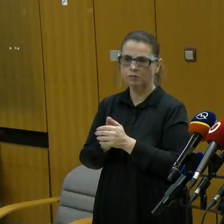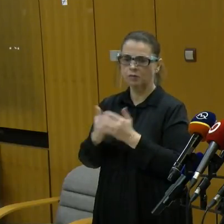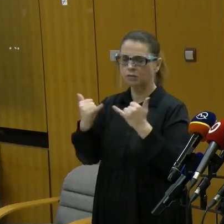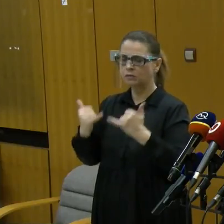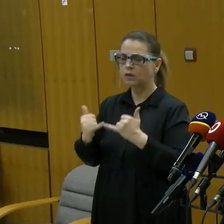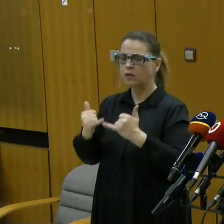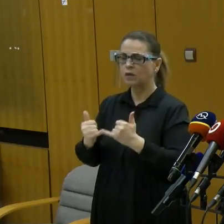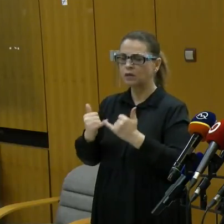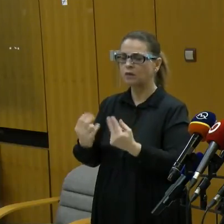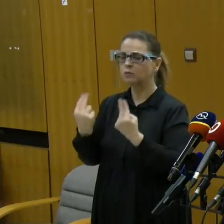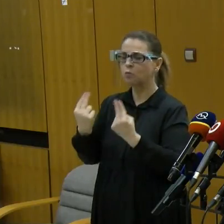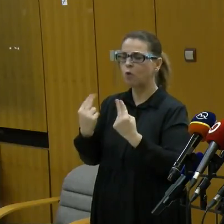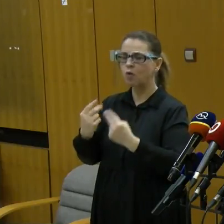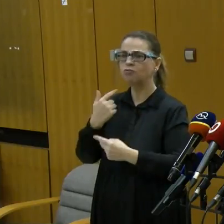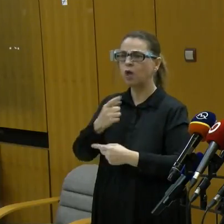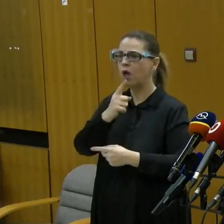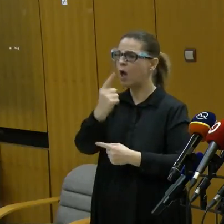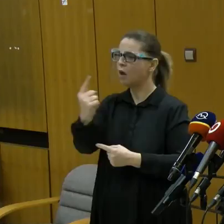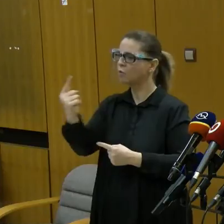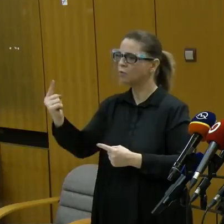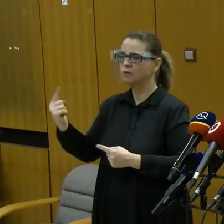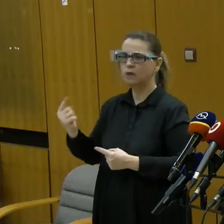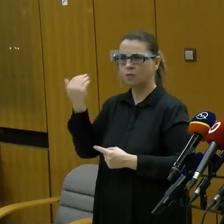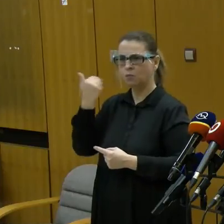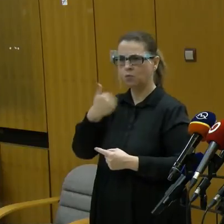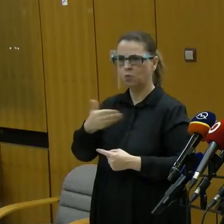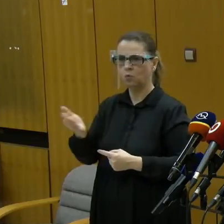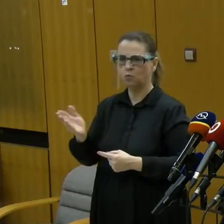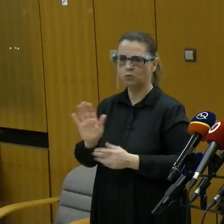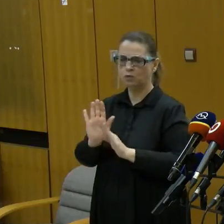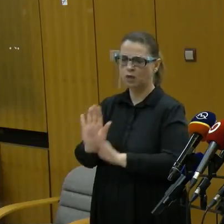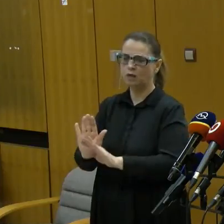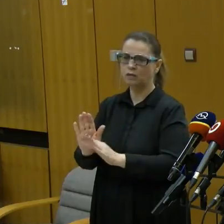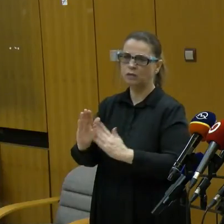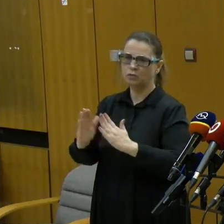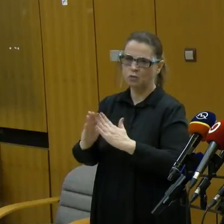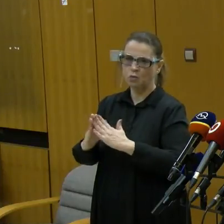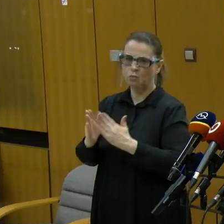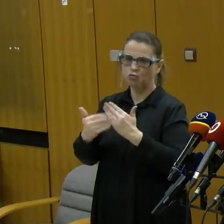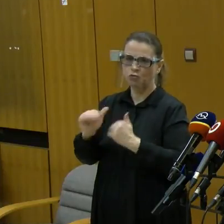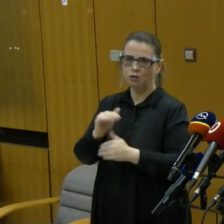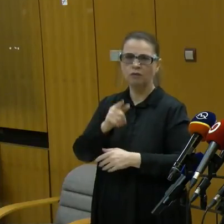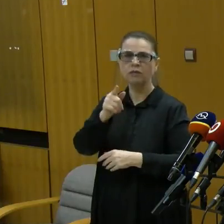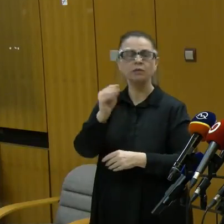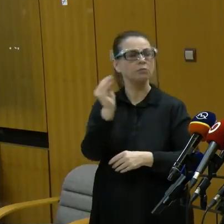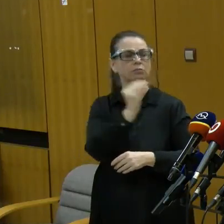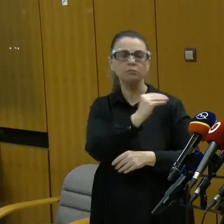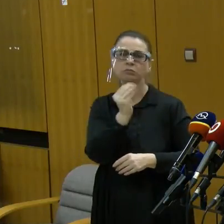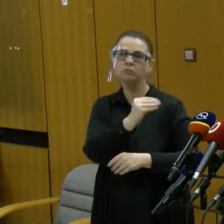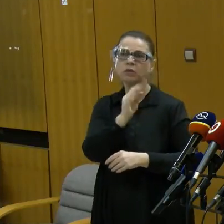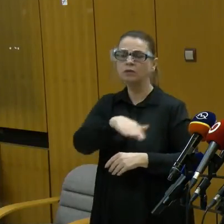na zodpovednosti jednotlivých z nás. Odporúčate, že máme upoznaných domáty, ktoré sú navštíviť školy ešte?